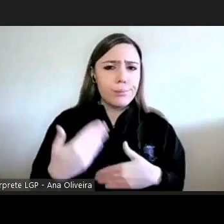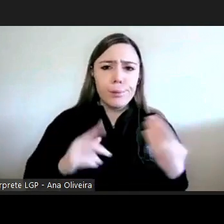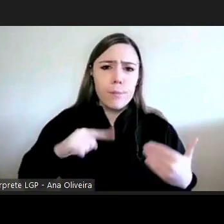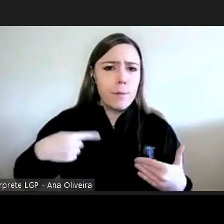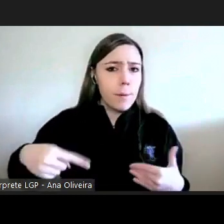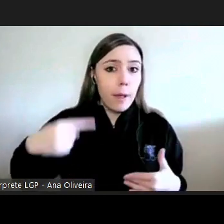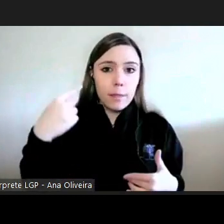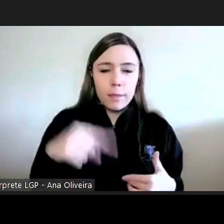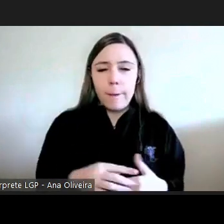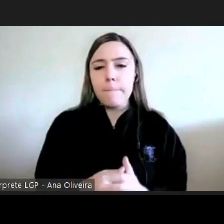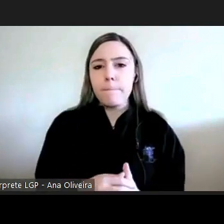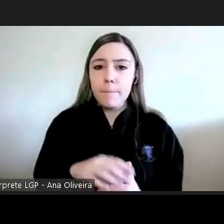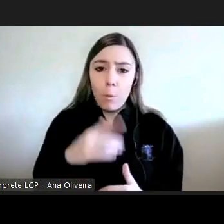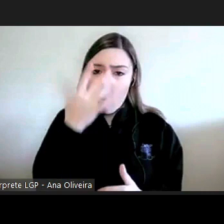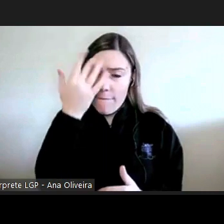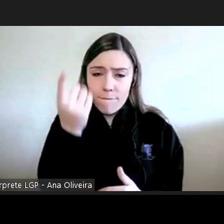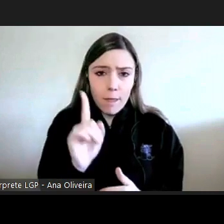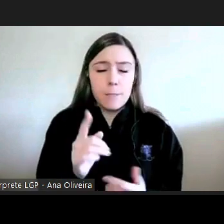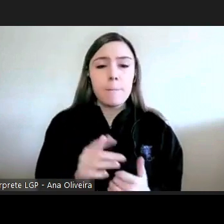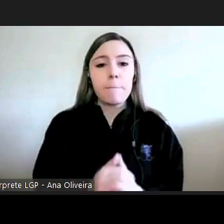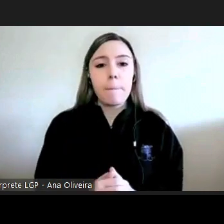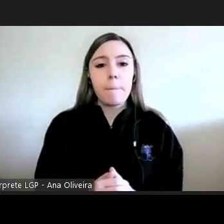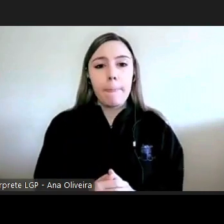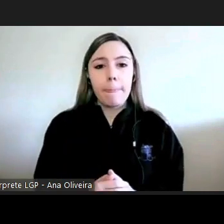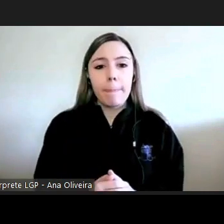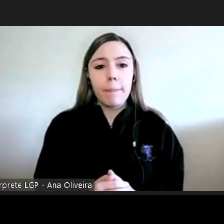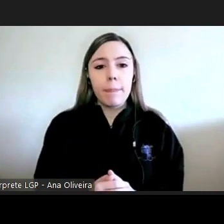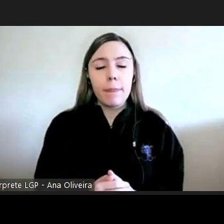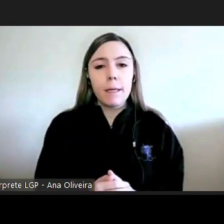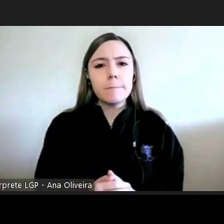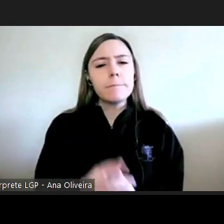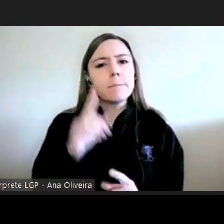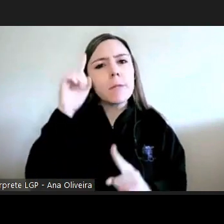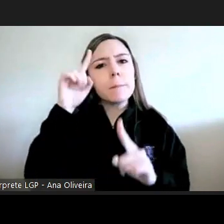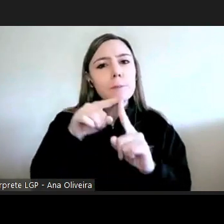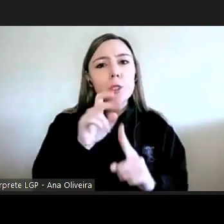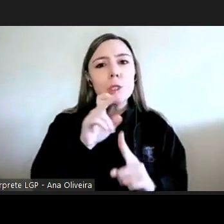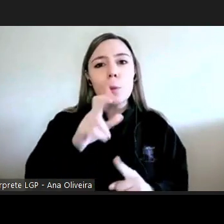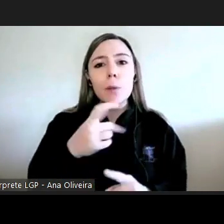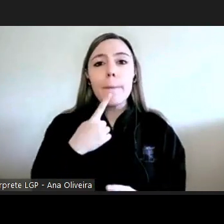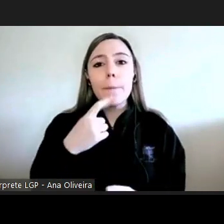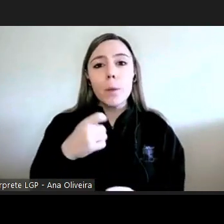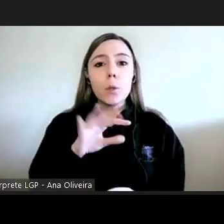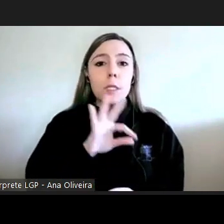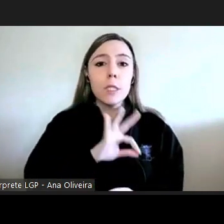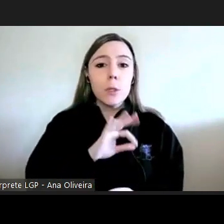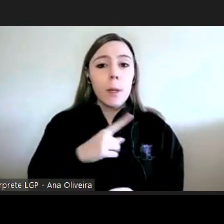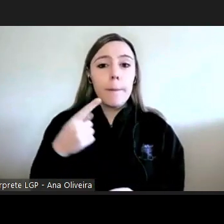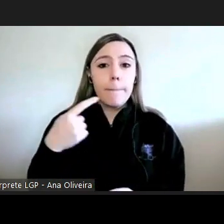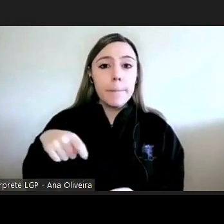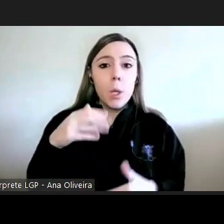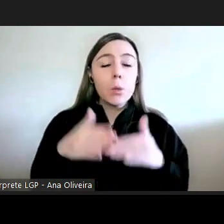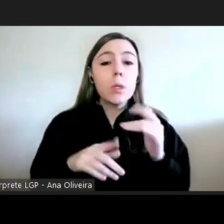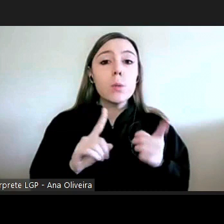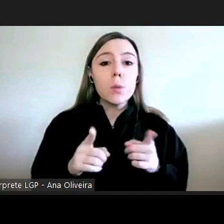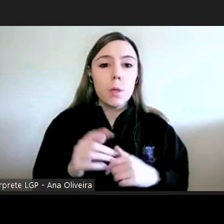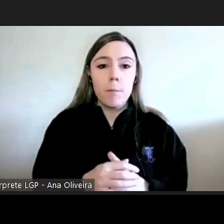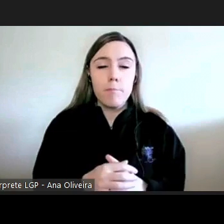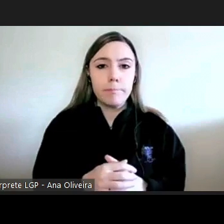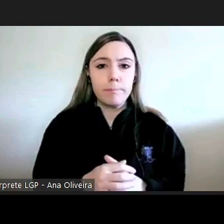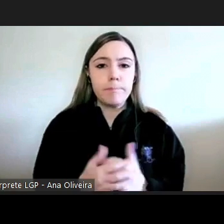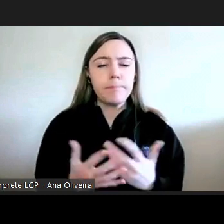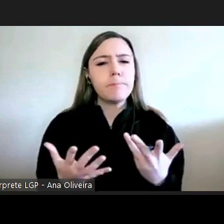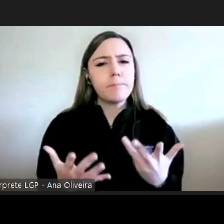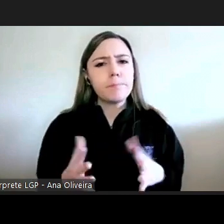para responder espero à pergunta da senhora presidente o que é que acontece há aqui uma certa há alguma